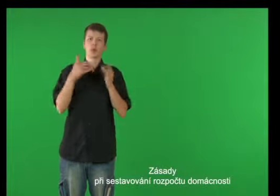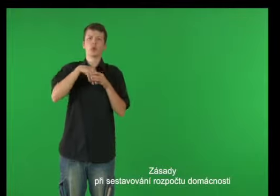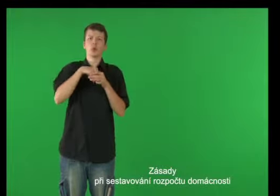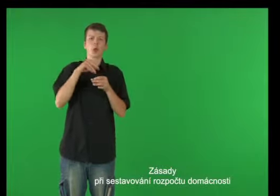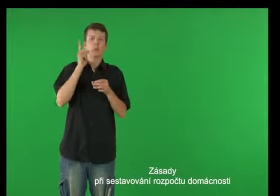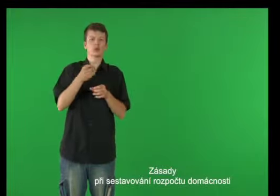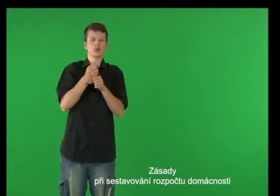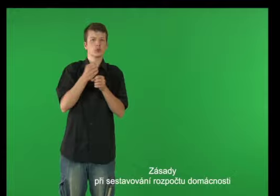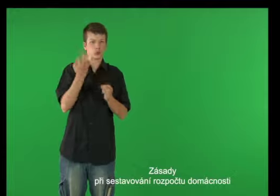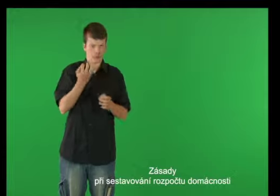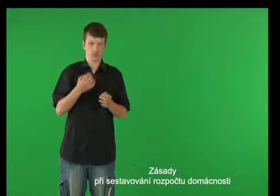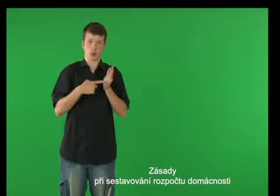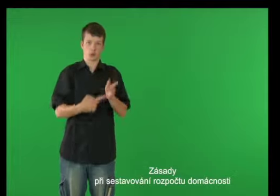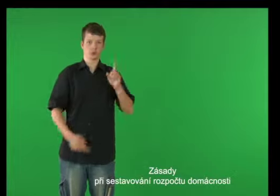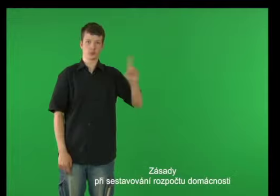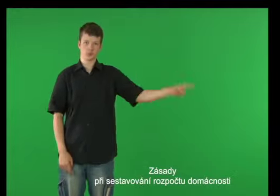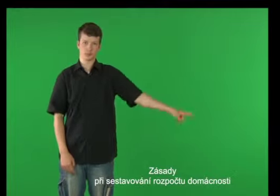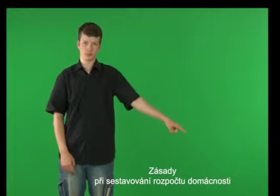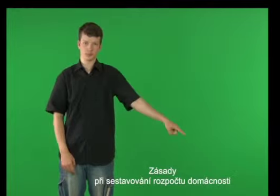Zásady při zestavování rozpočtu domácnosti.